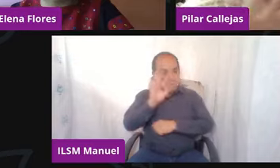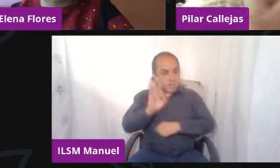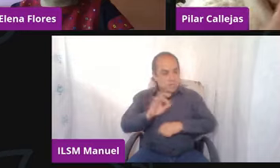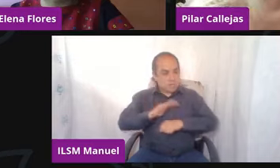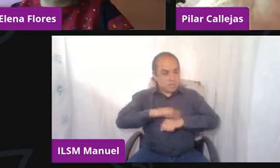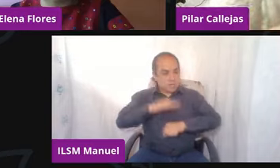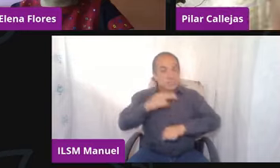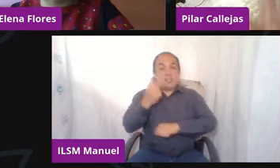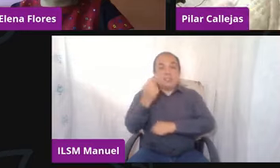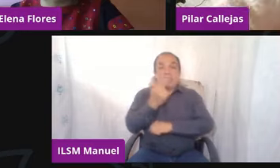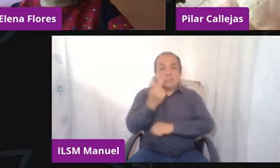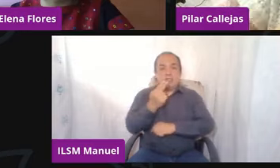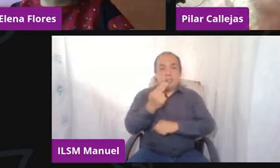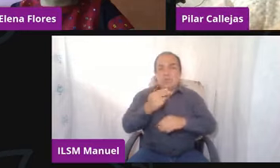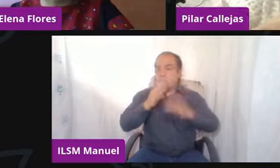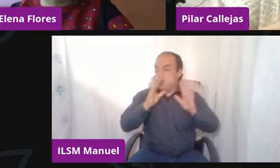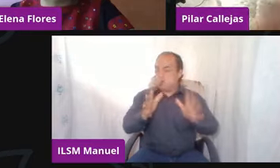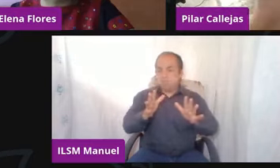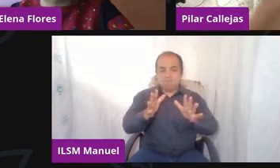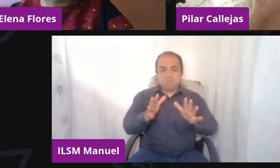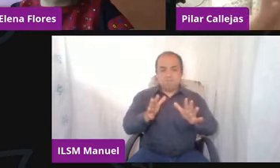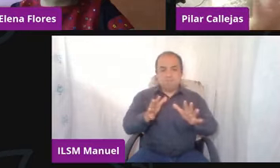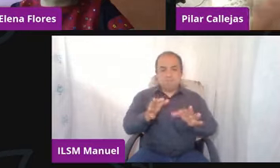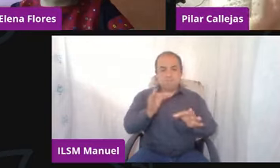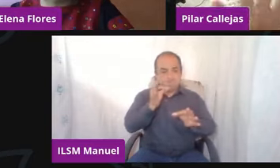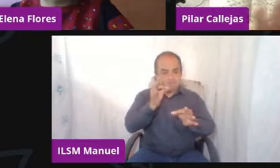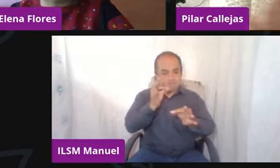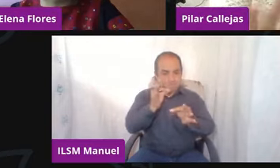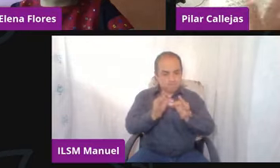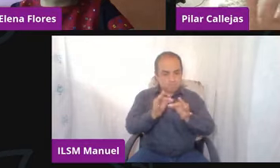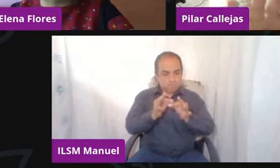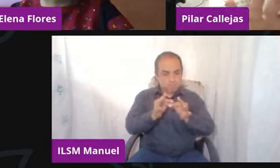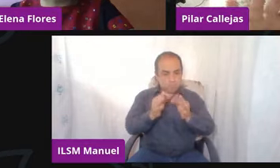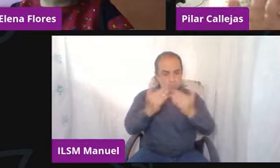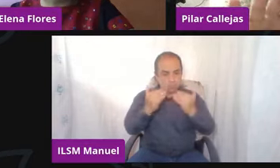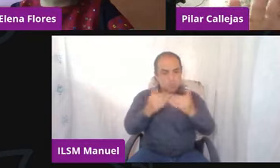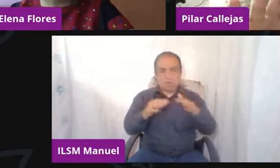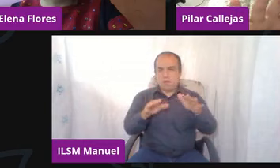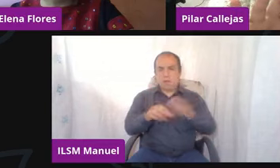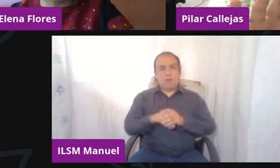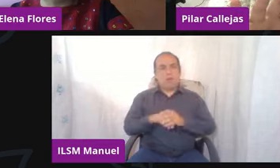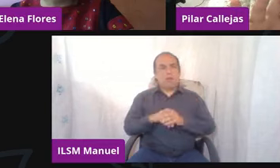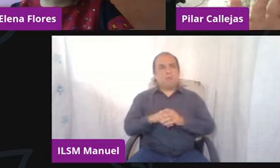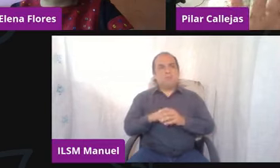necesario, punto, no hay, o sea, no hay otro chance, ¿no?